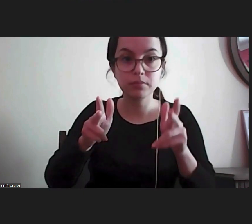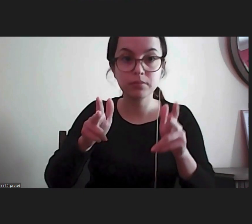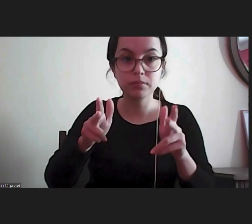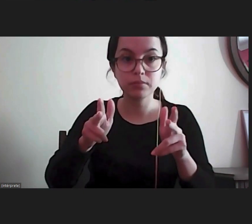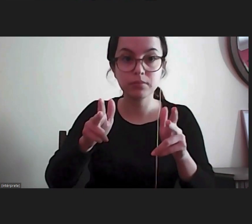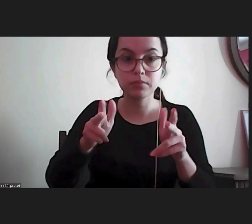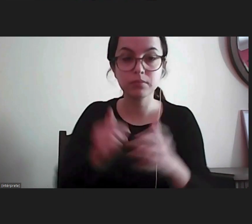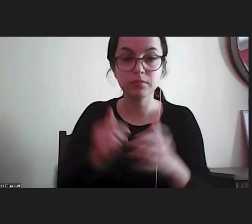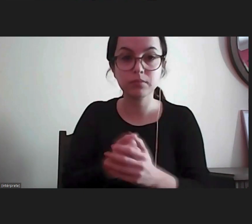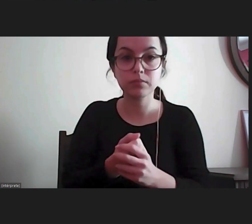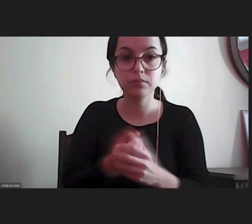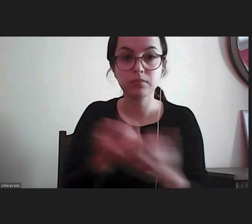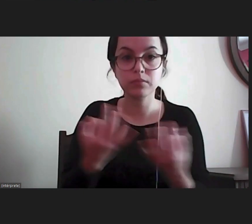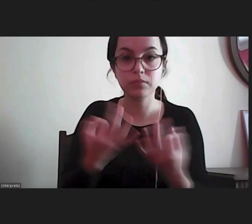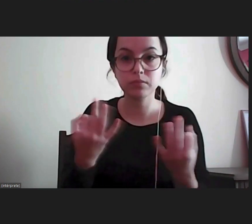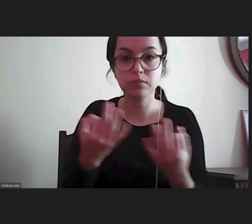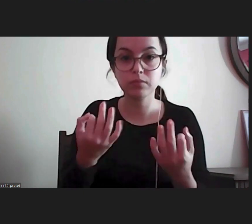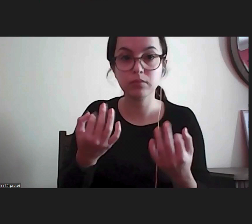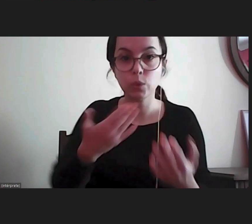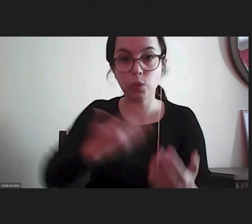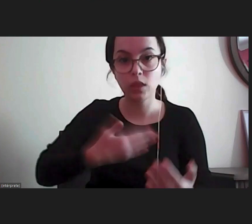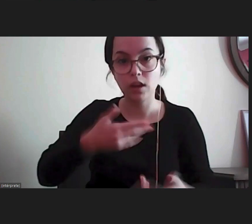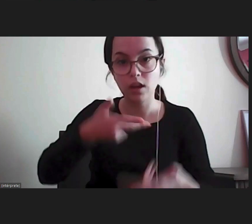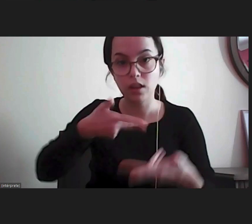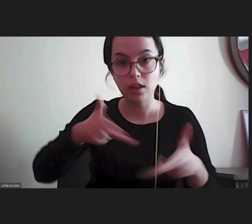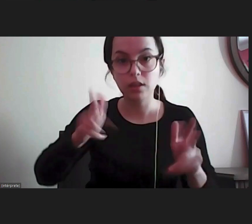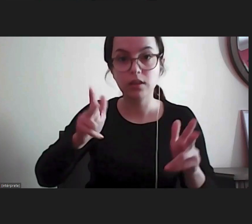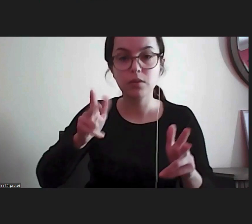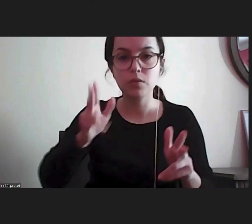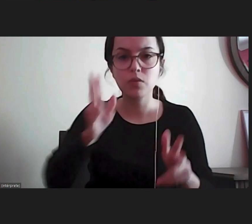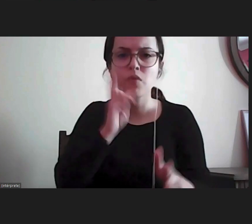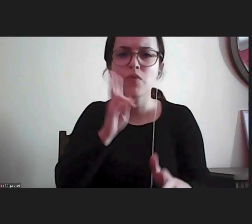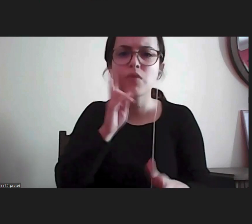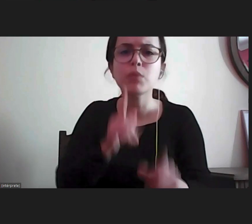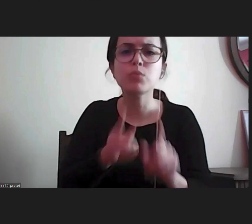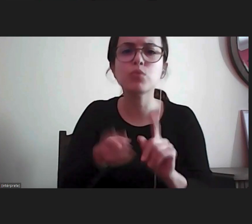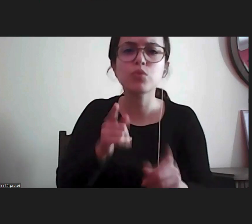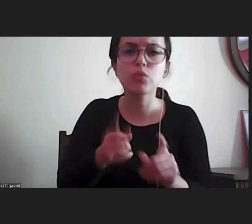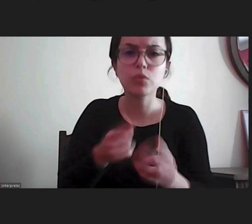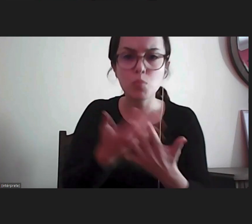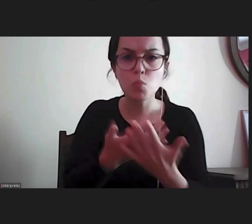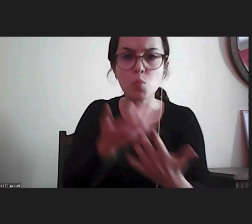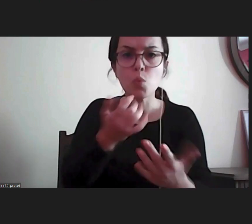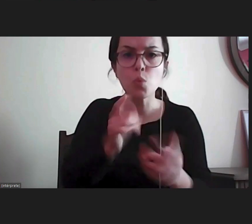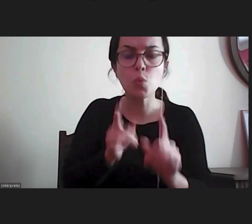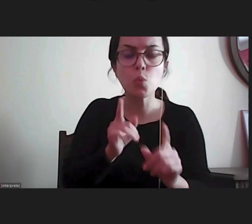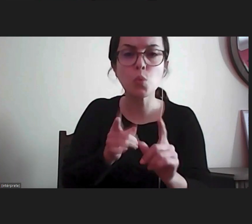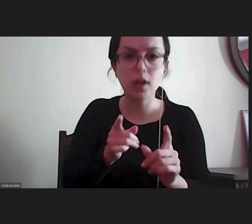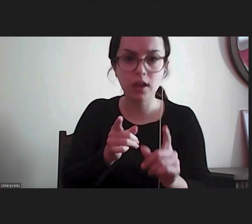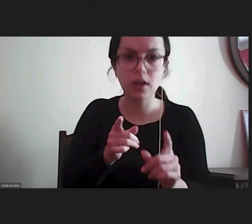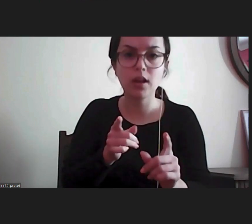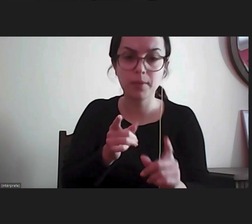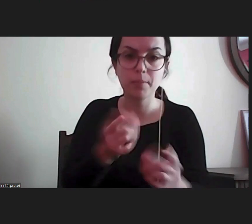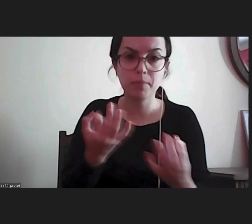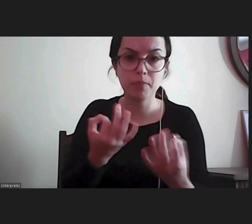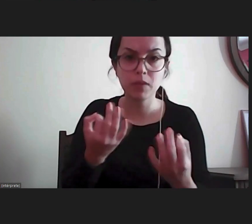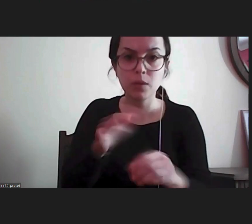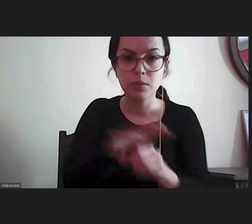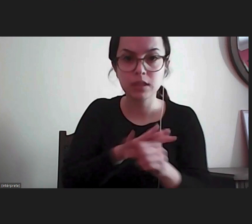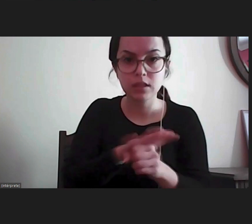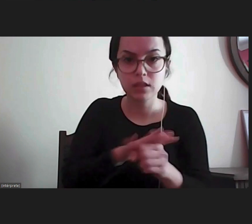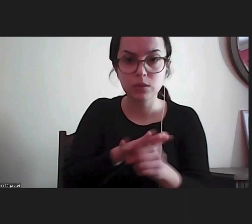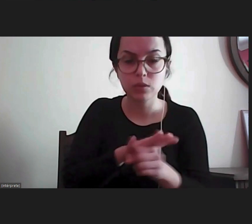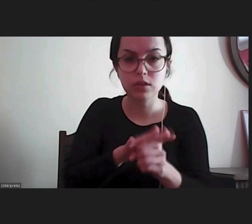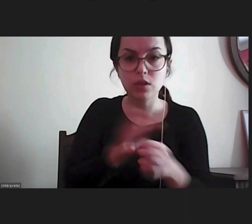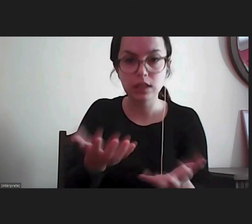portanto o direito à liberdade foi identificado como relevando desta perspetiva uma situação que chegou à